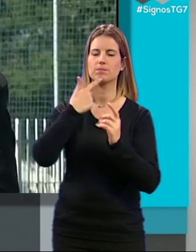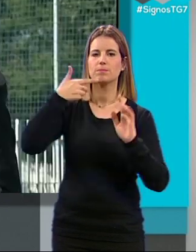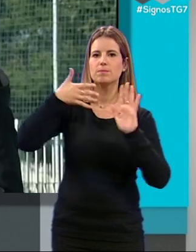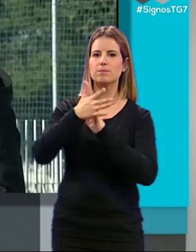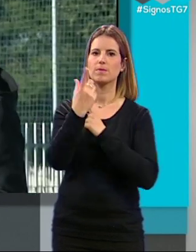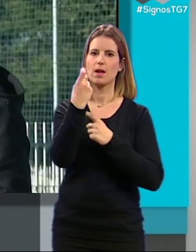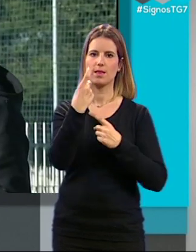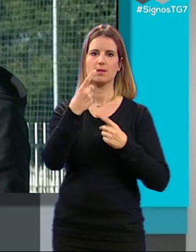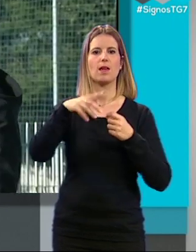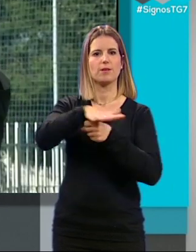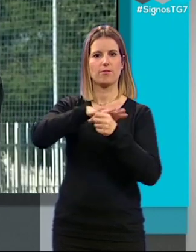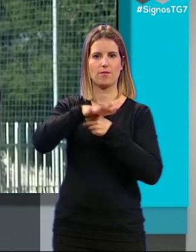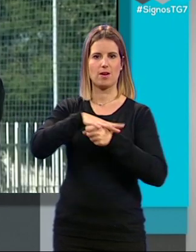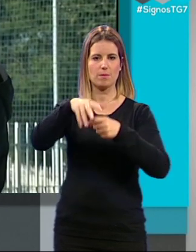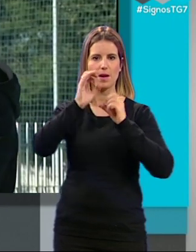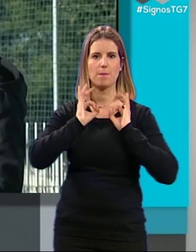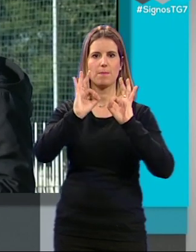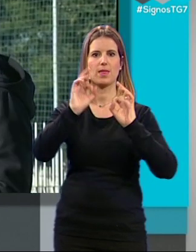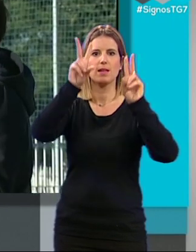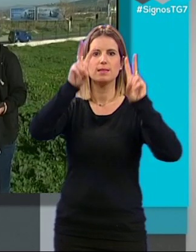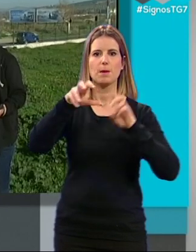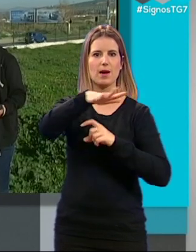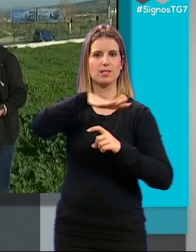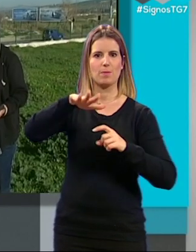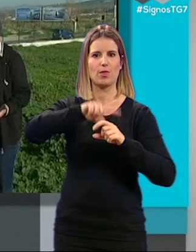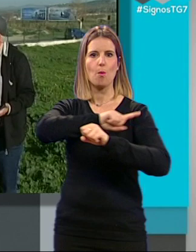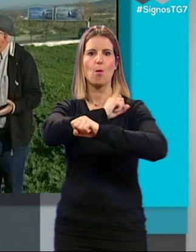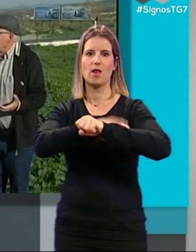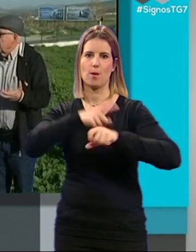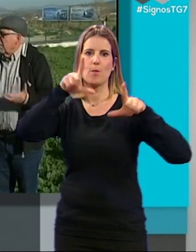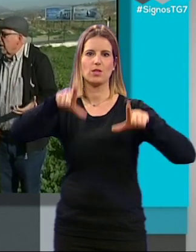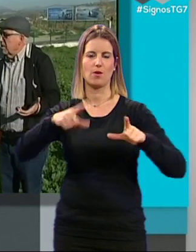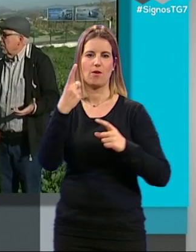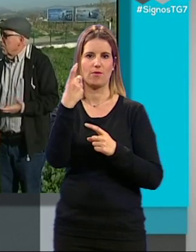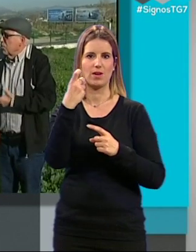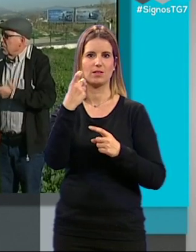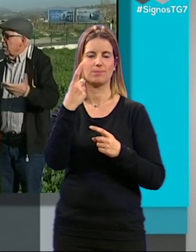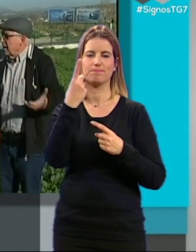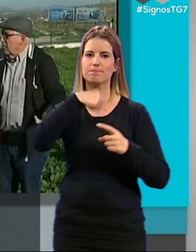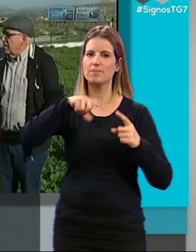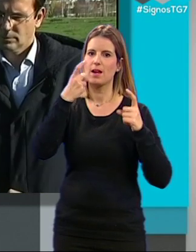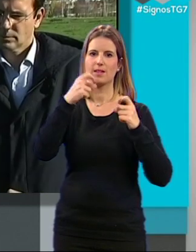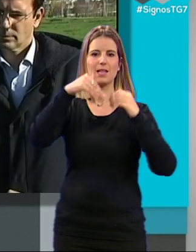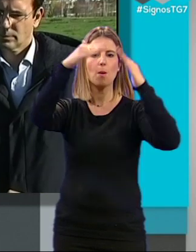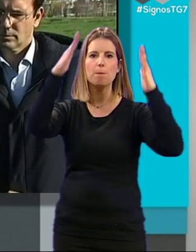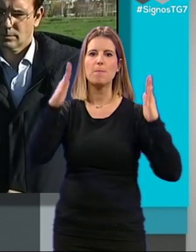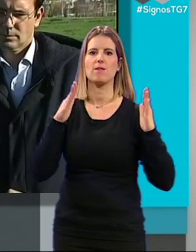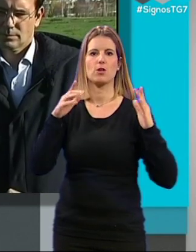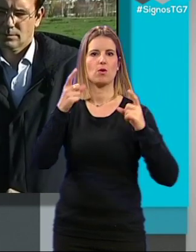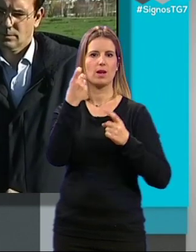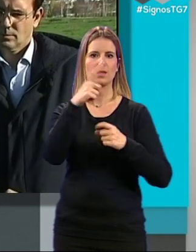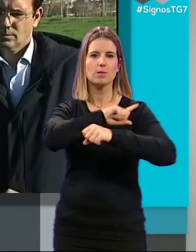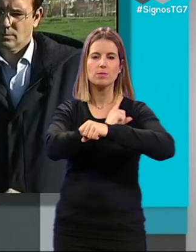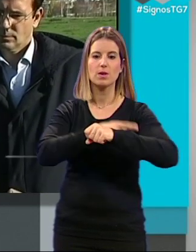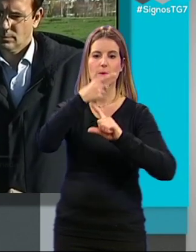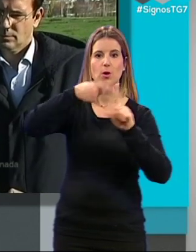necesidades del barrio, especialmente en materia de espacios polideportivos. Es un parque, pero nosotros también necesitamos un pabellón cubierto, y esta zona que